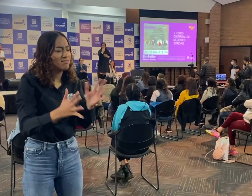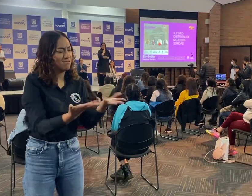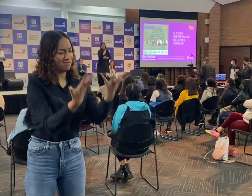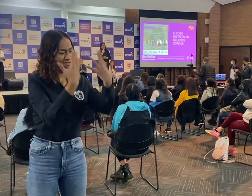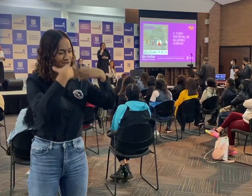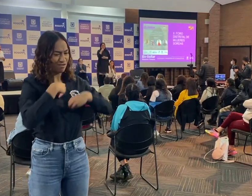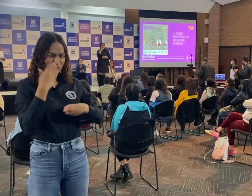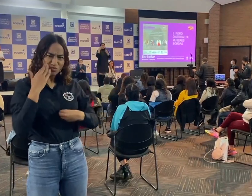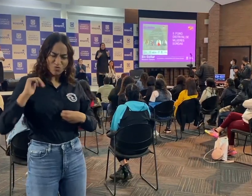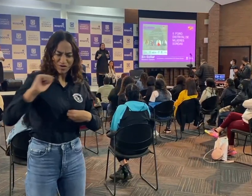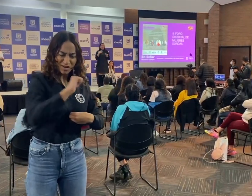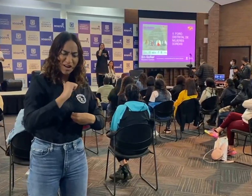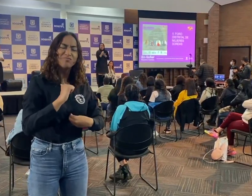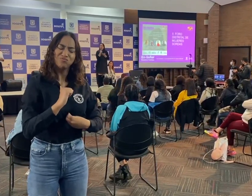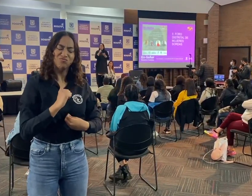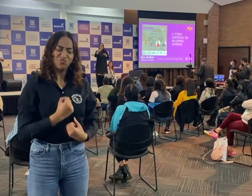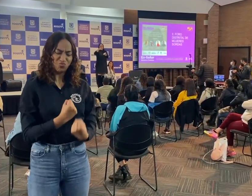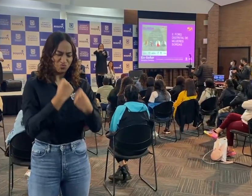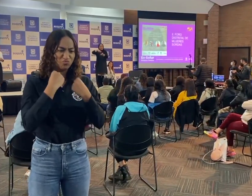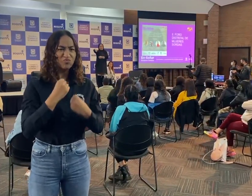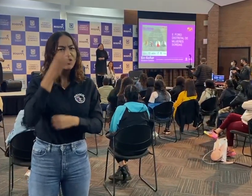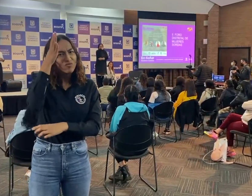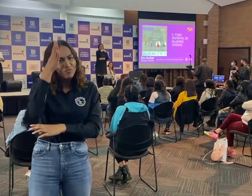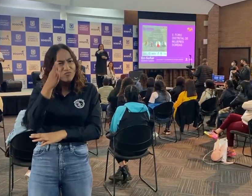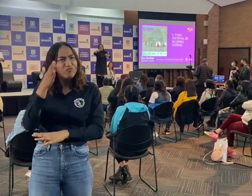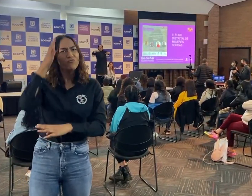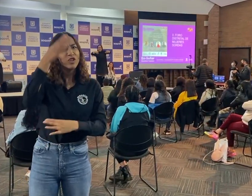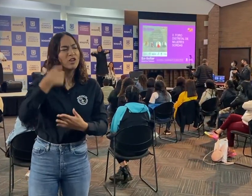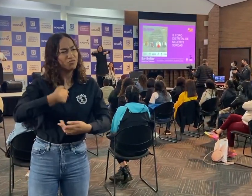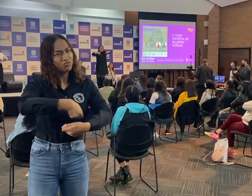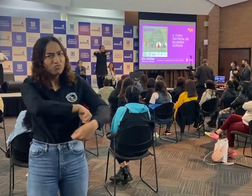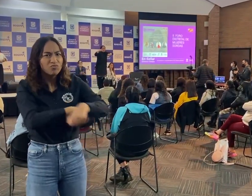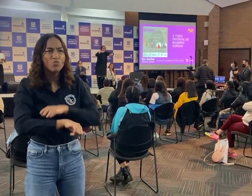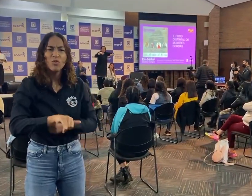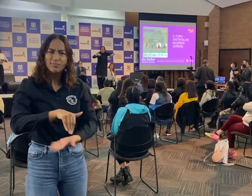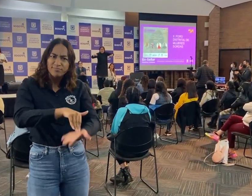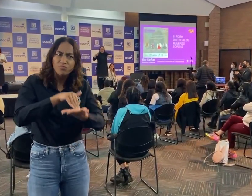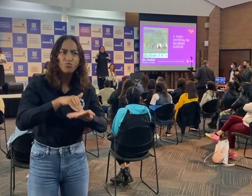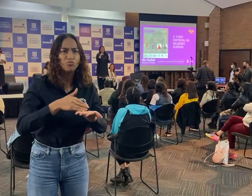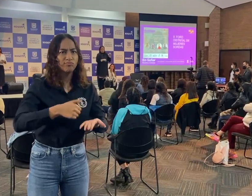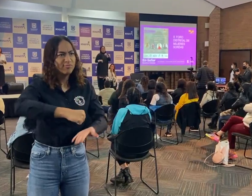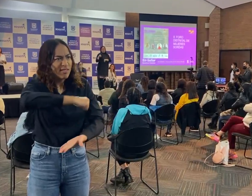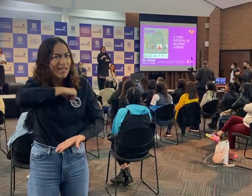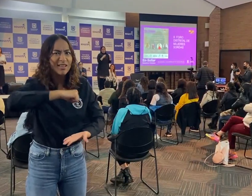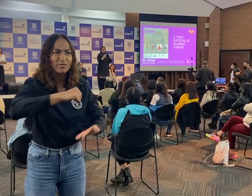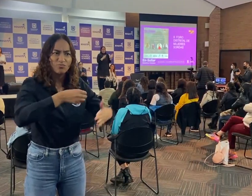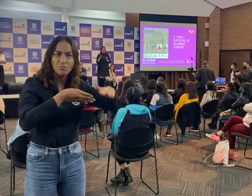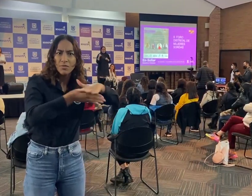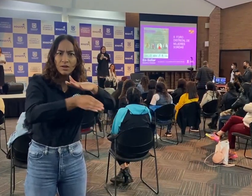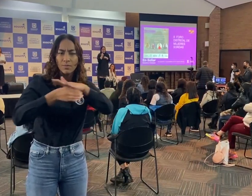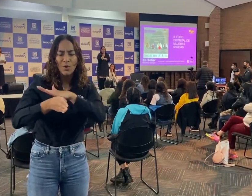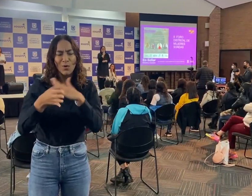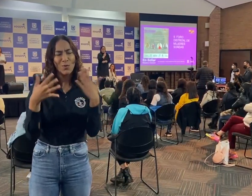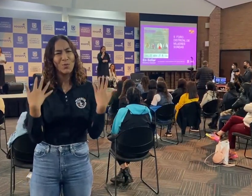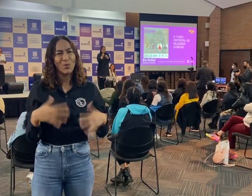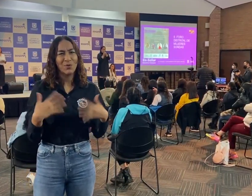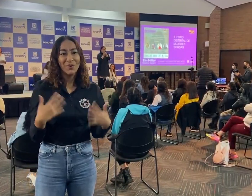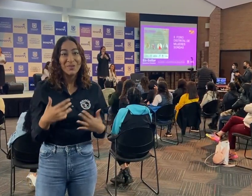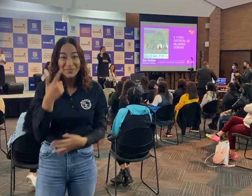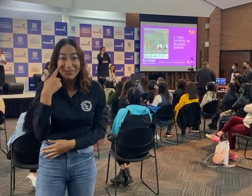empoderamiento para mujeres, desafíos, derechos y accesibilidad. ¡Wow!